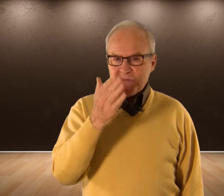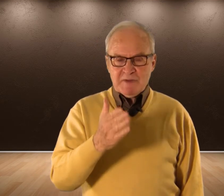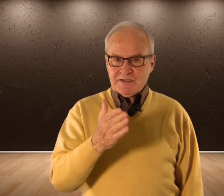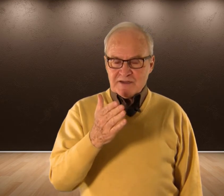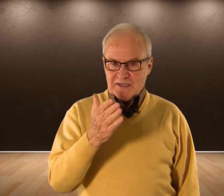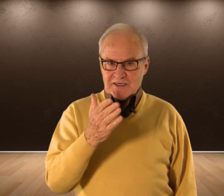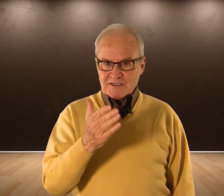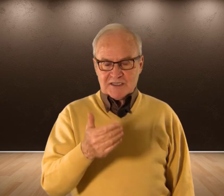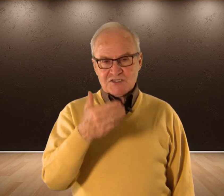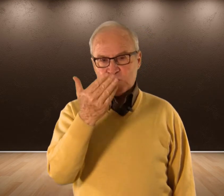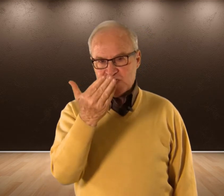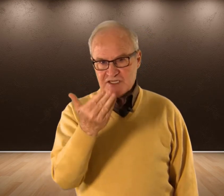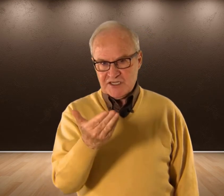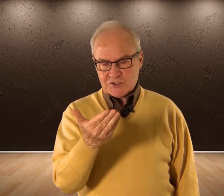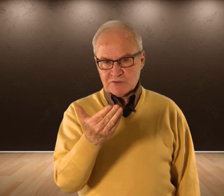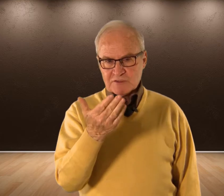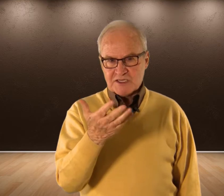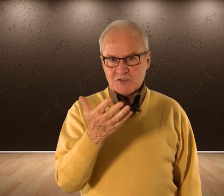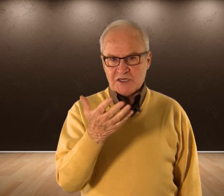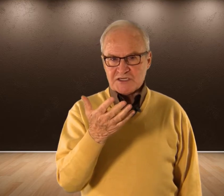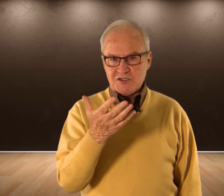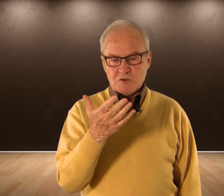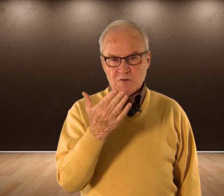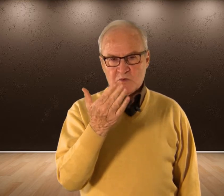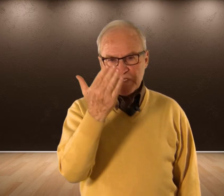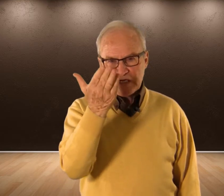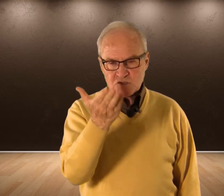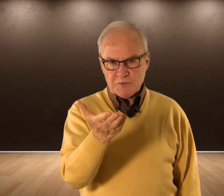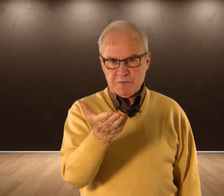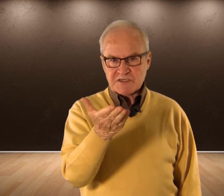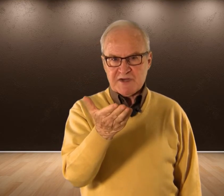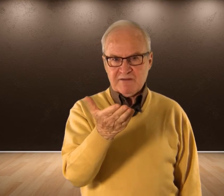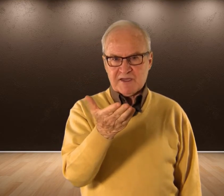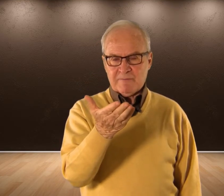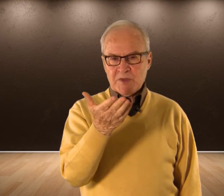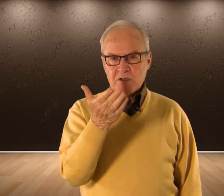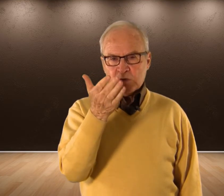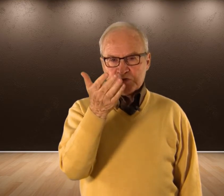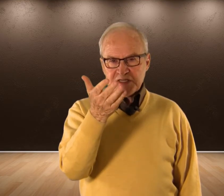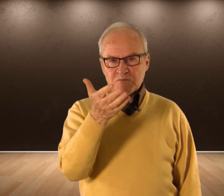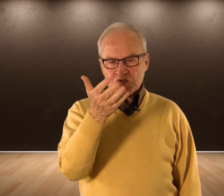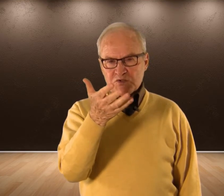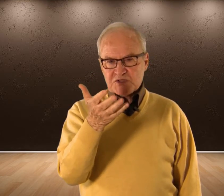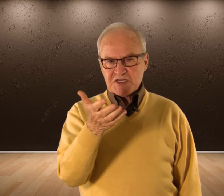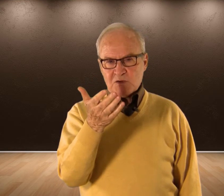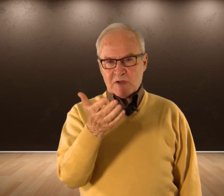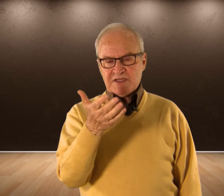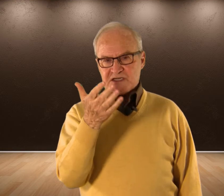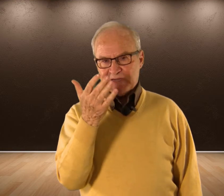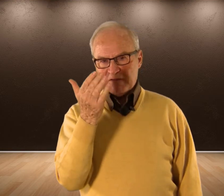Simplemente decirles Que esto que les he dicho Que esto que les he dicho Puede ser su propia experiencia Ustedes Muchos de ustedes Seguramente Se van a